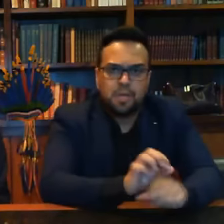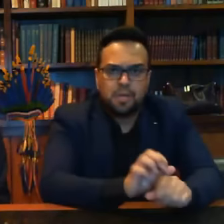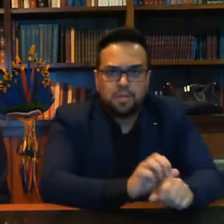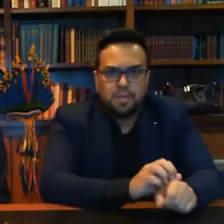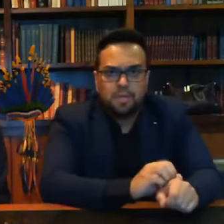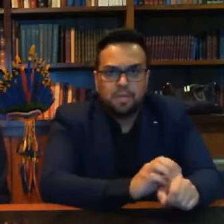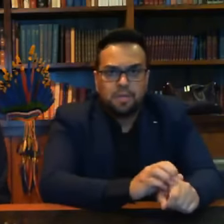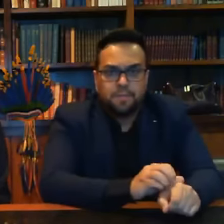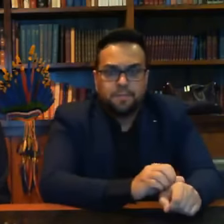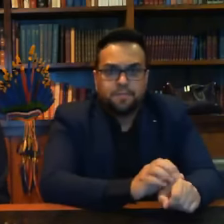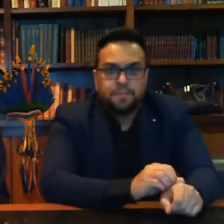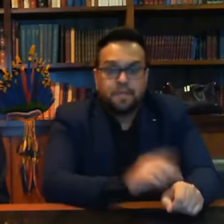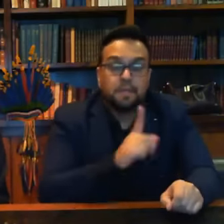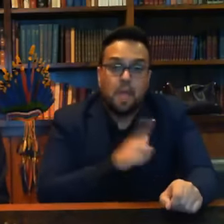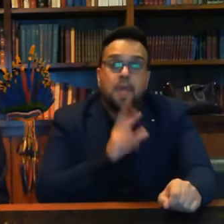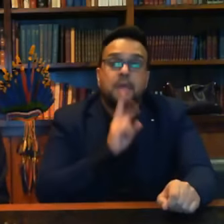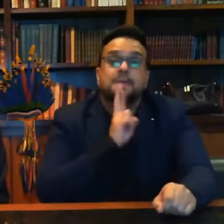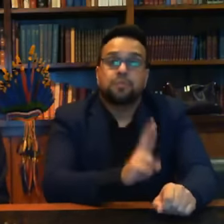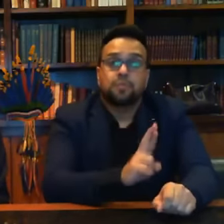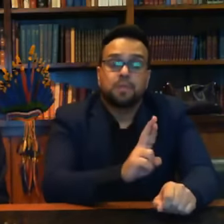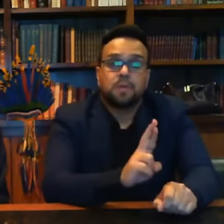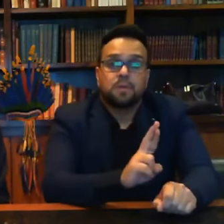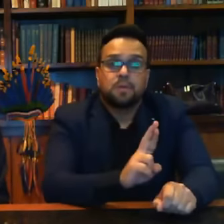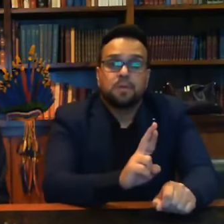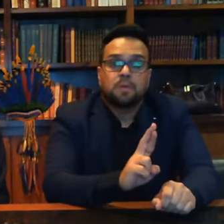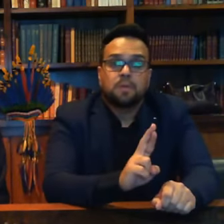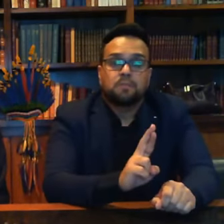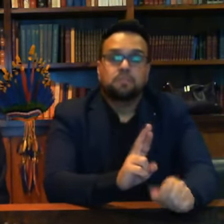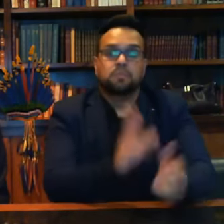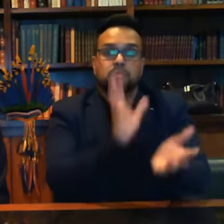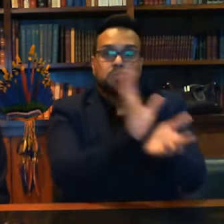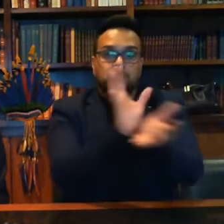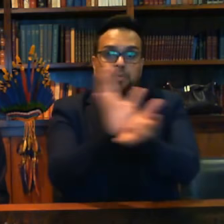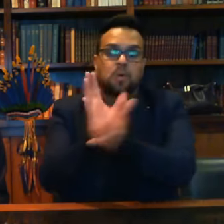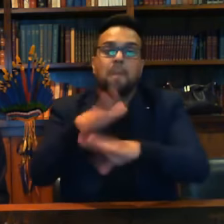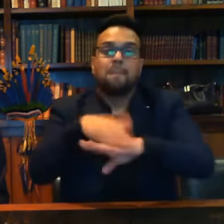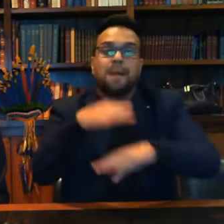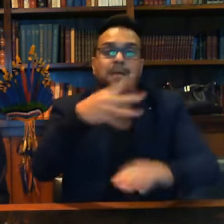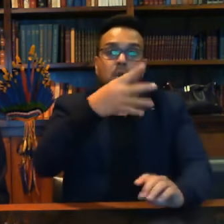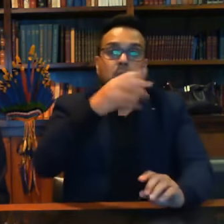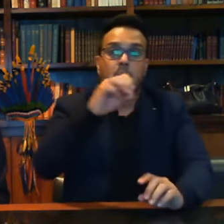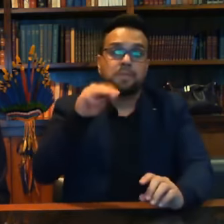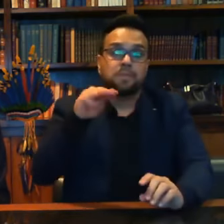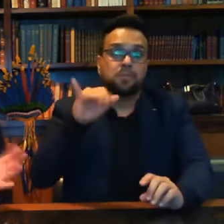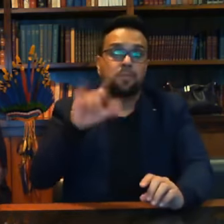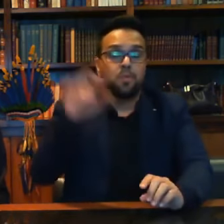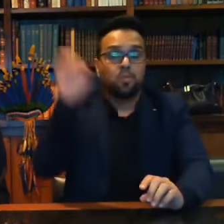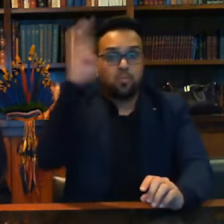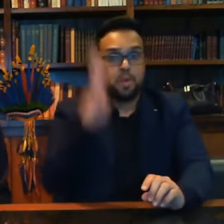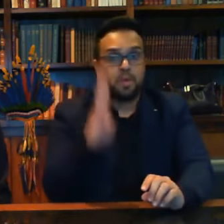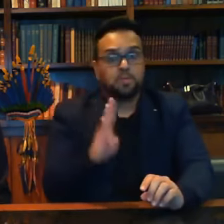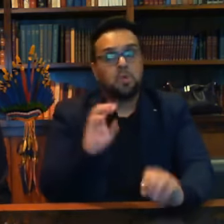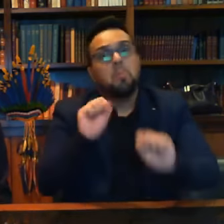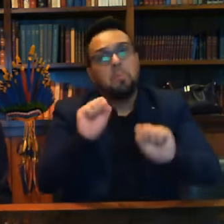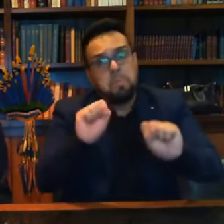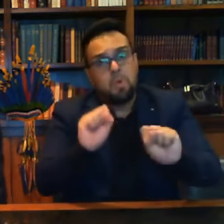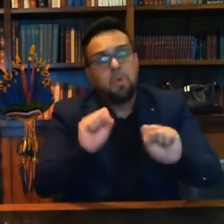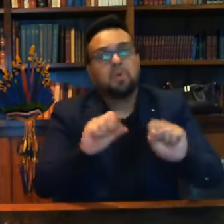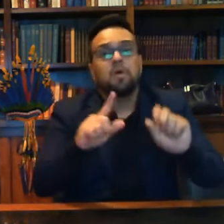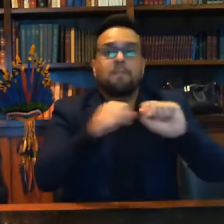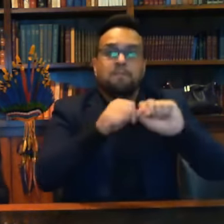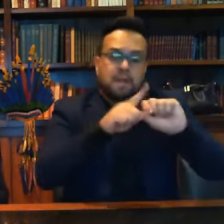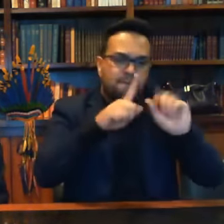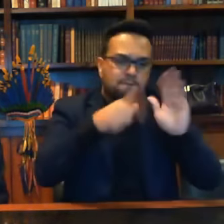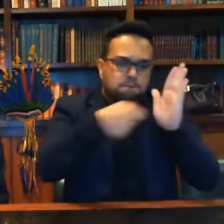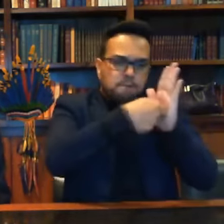resultado das sessões eleitorais, são mais de 400 mil no Brasil, alguém pode fazer um programinha, botar um pendrive